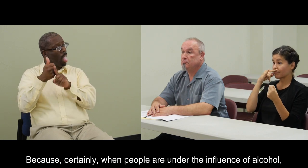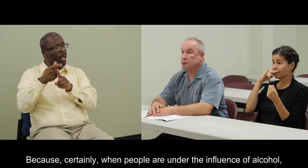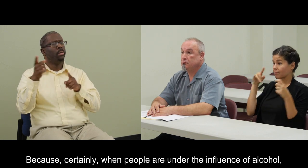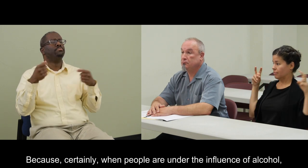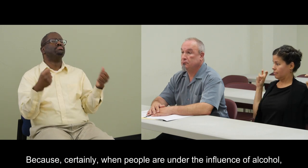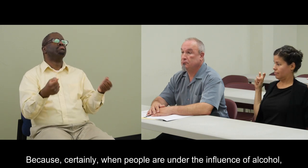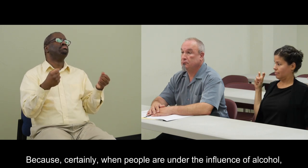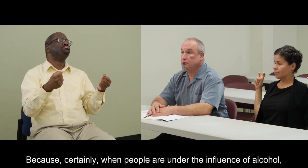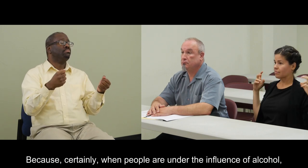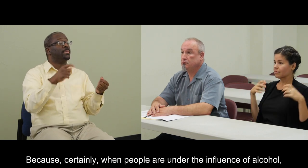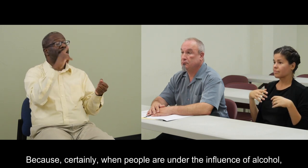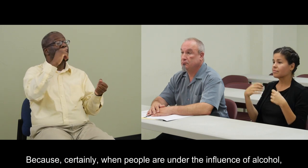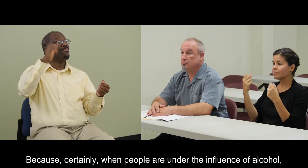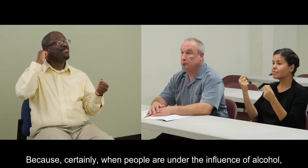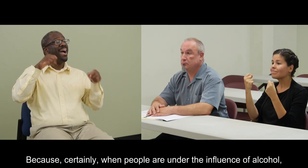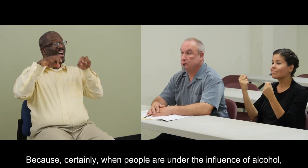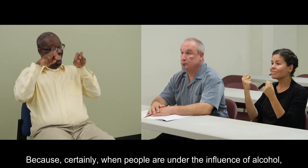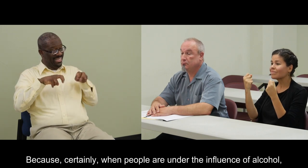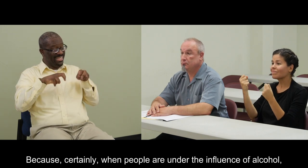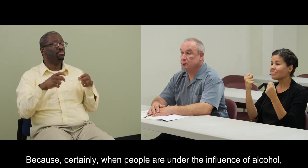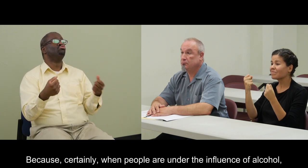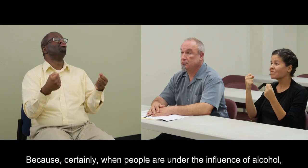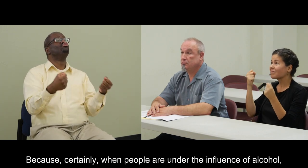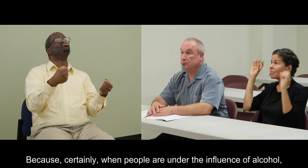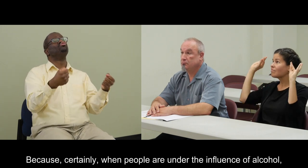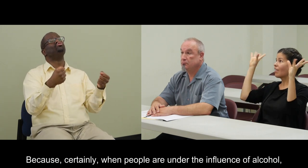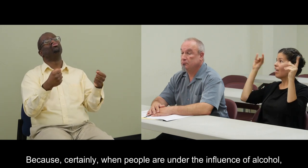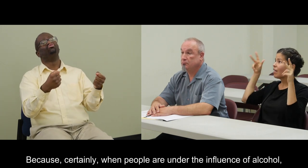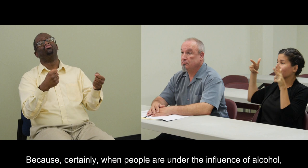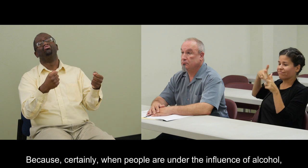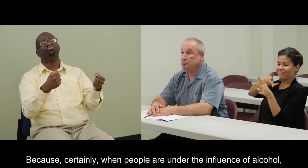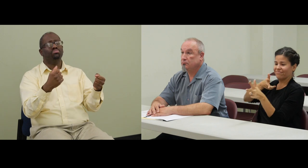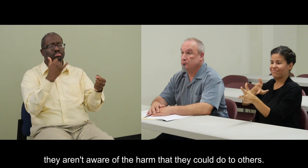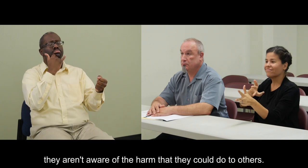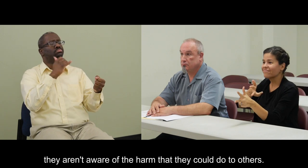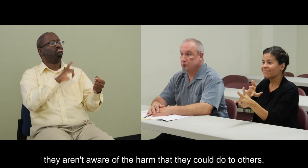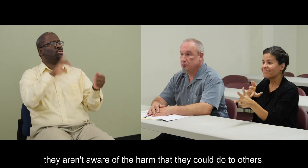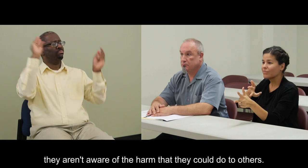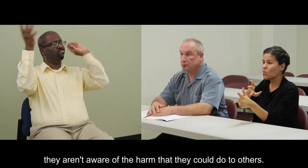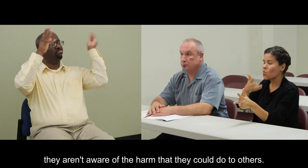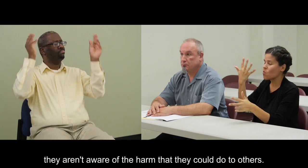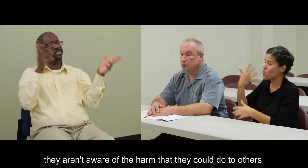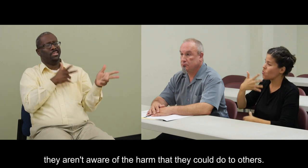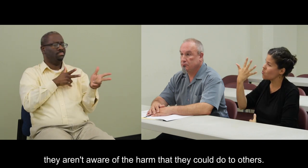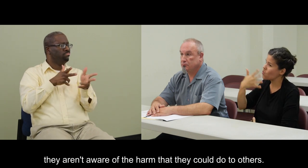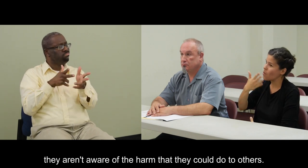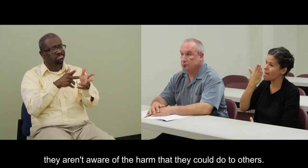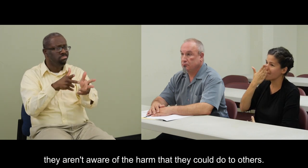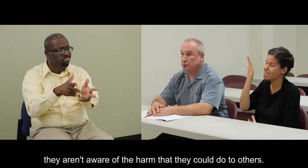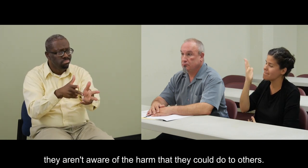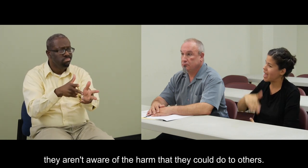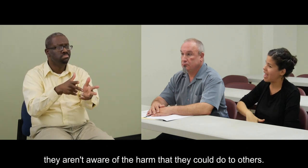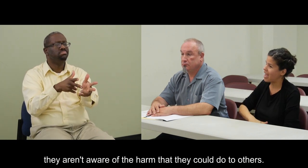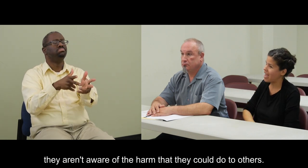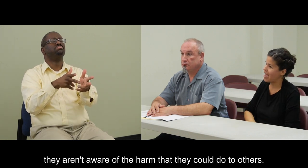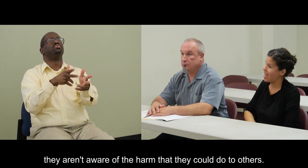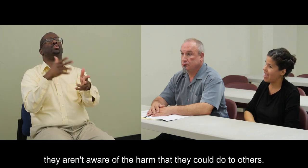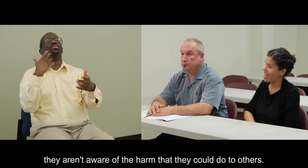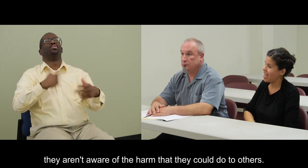definitivamente cuando una persona está bajo los efectos del alcohol, no está consciente del